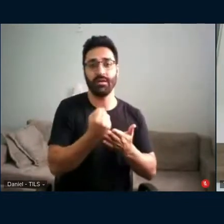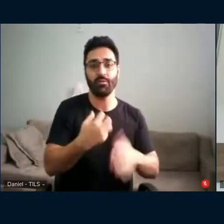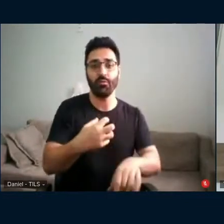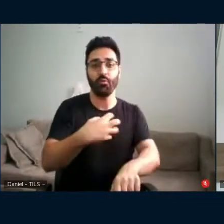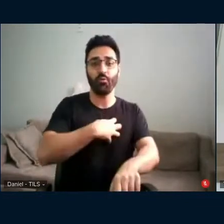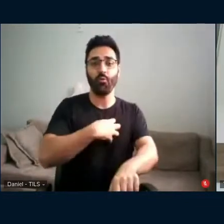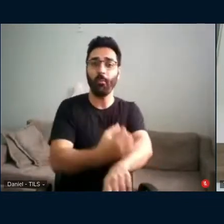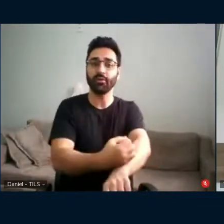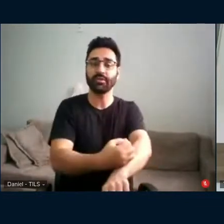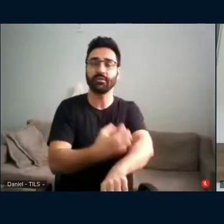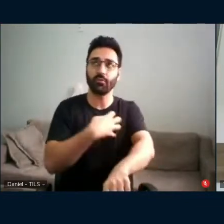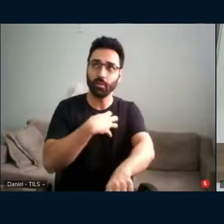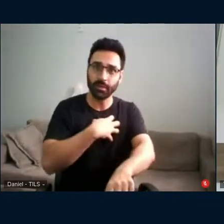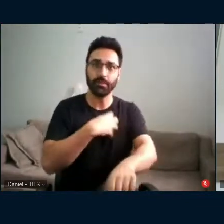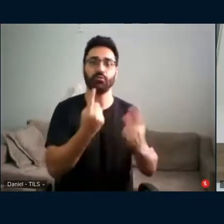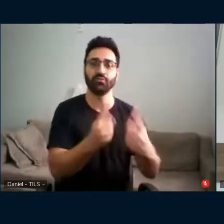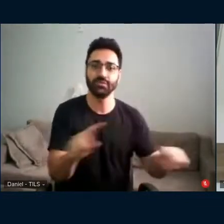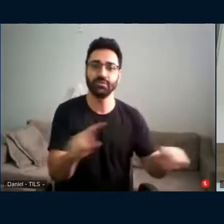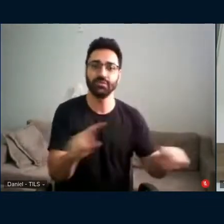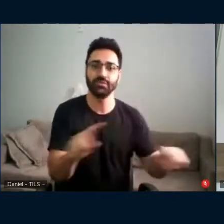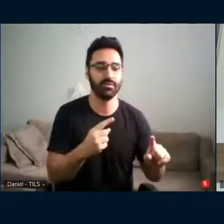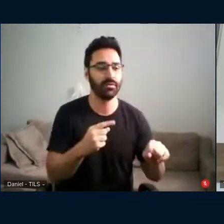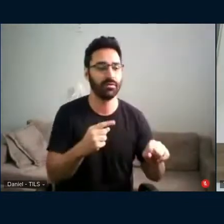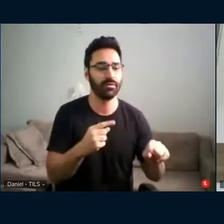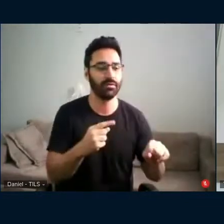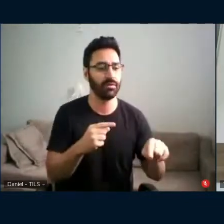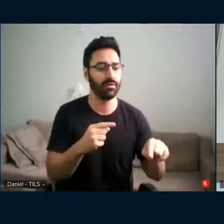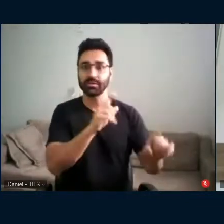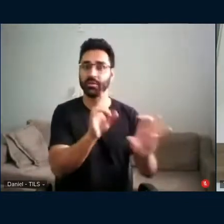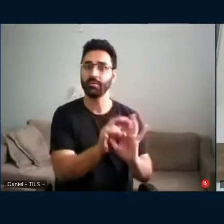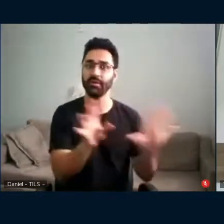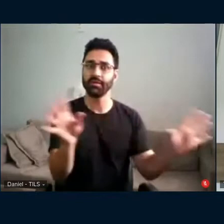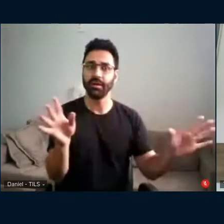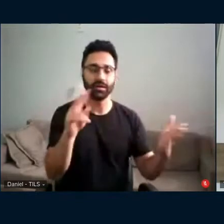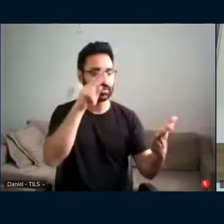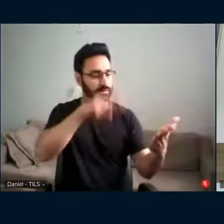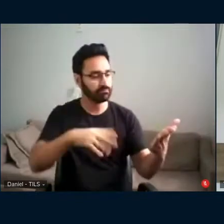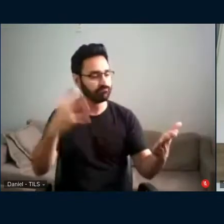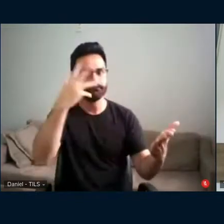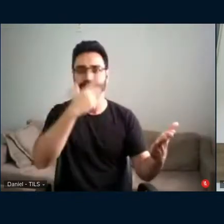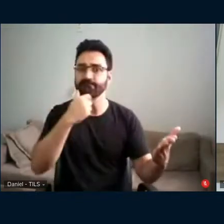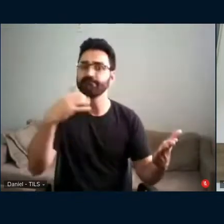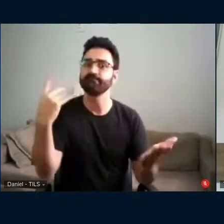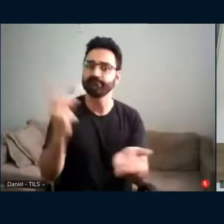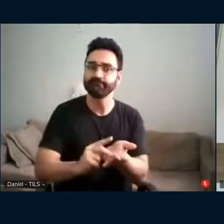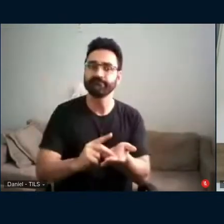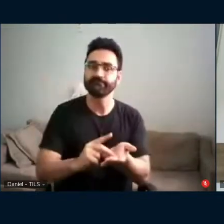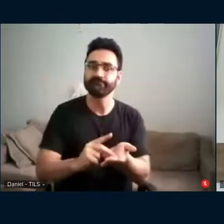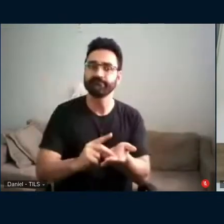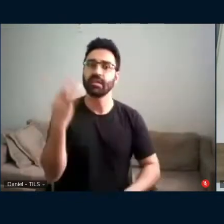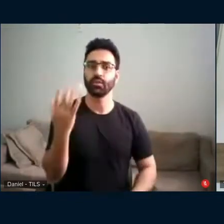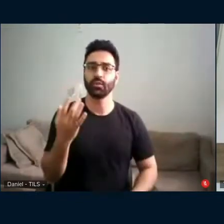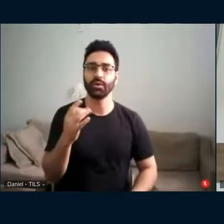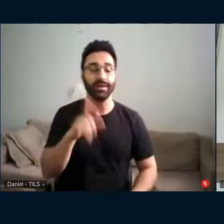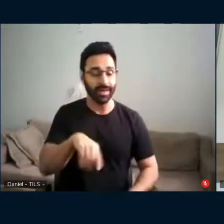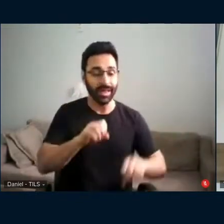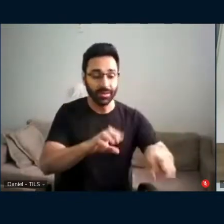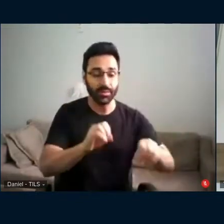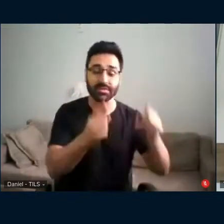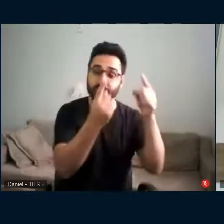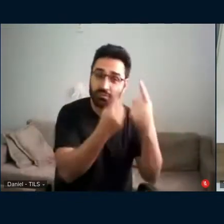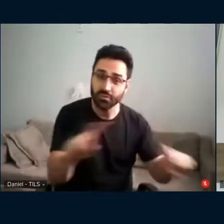liberdade. Quer dizer, olha que bonito, olha que lindo, a educação musical